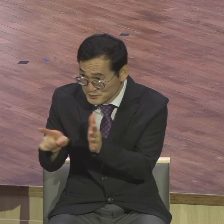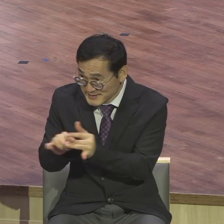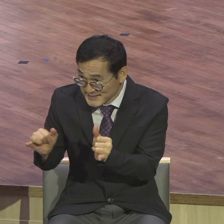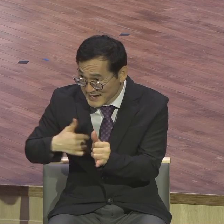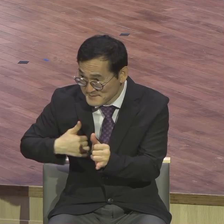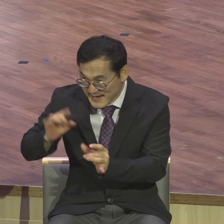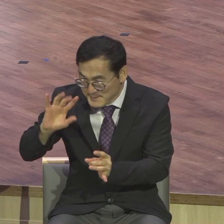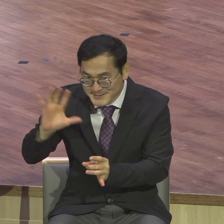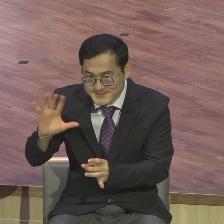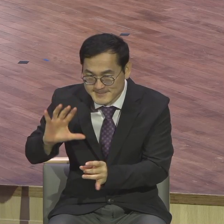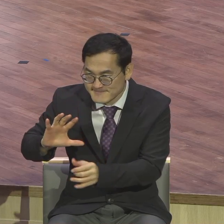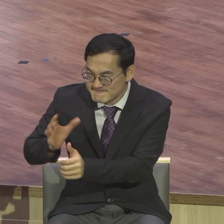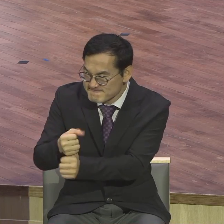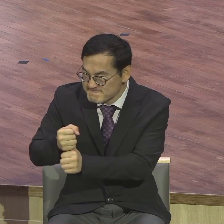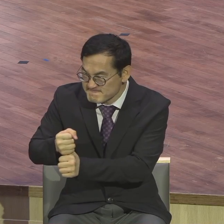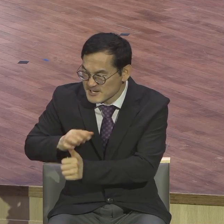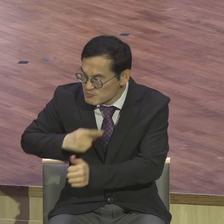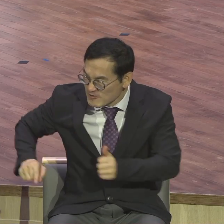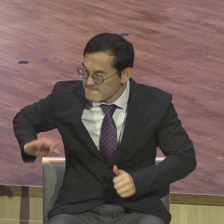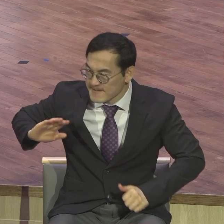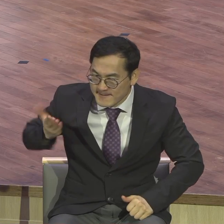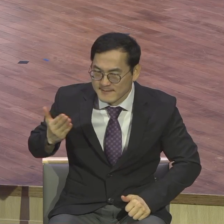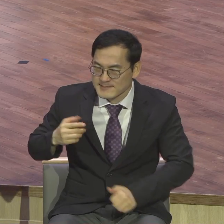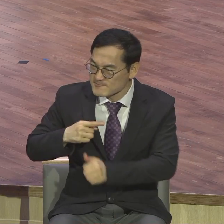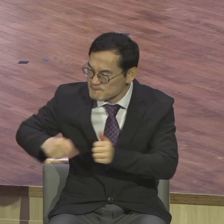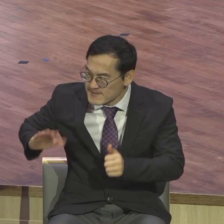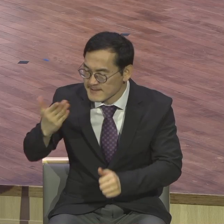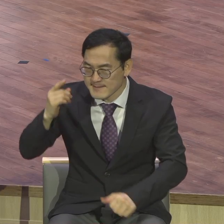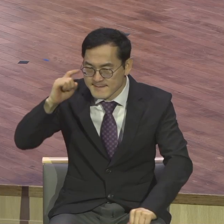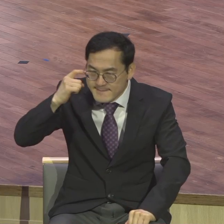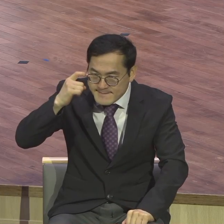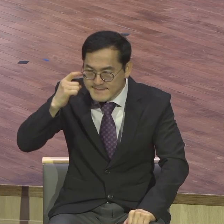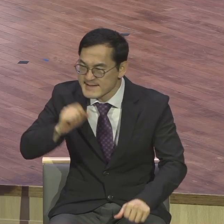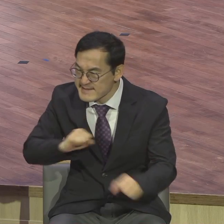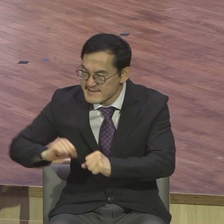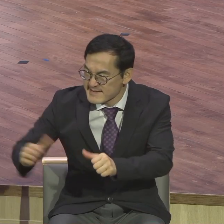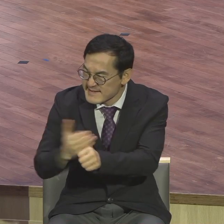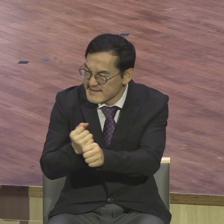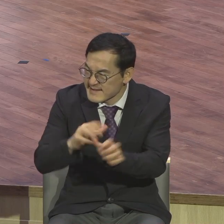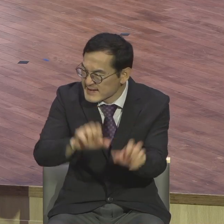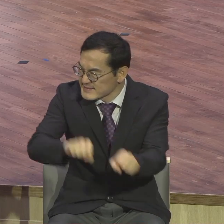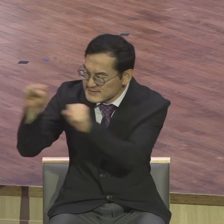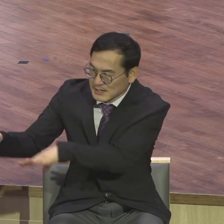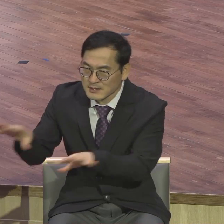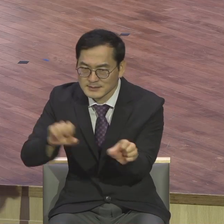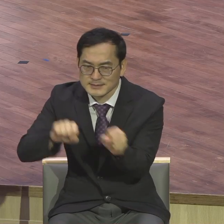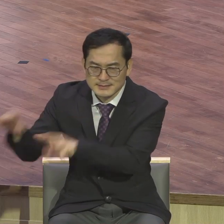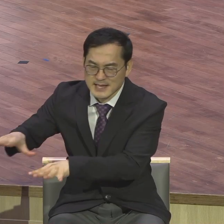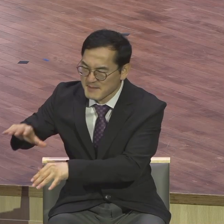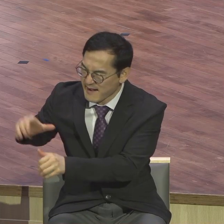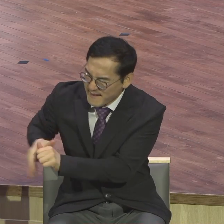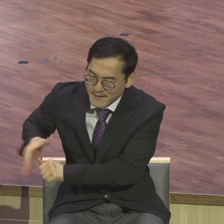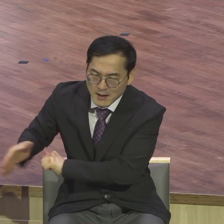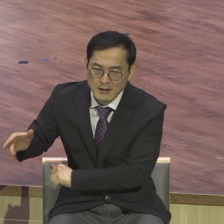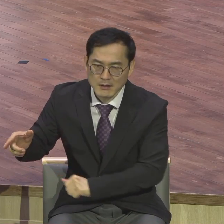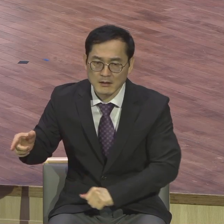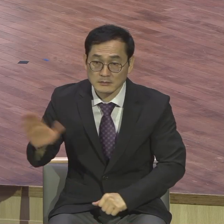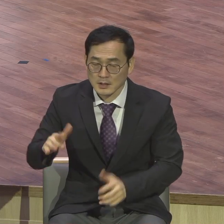앞에서 이것들 다 죽여야 된다 그래 가던 사람이 예수님 만나고 나니까 이야 이거 내가 속았구나